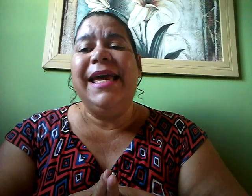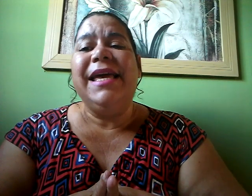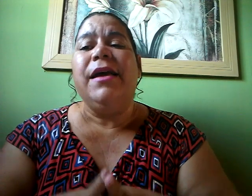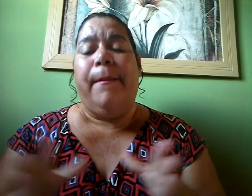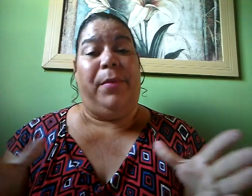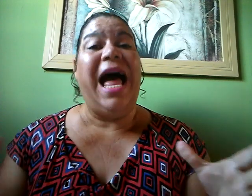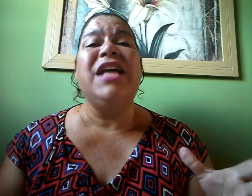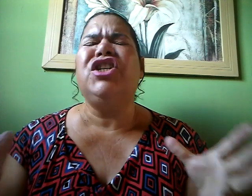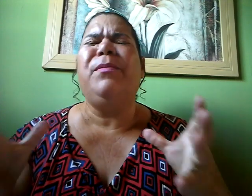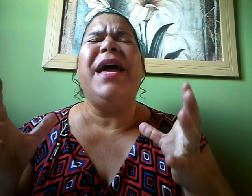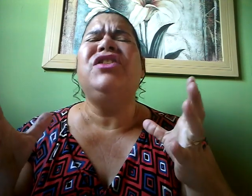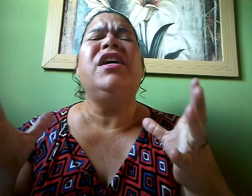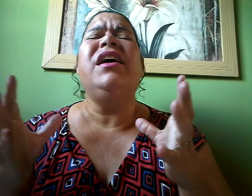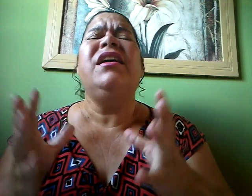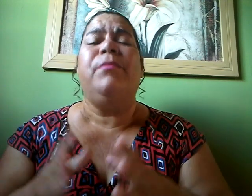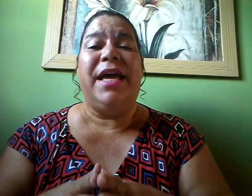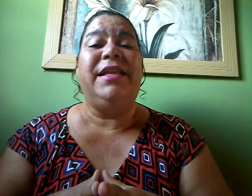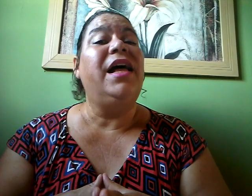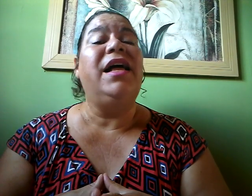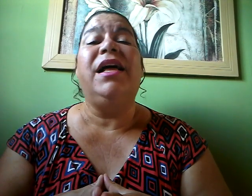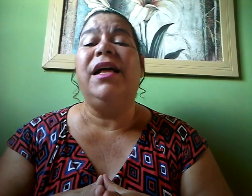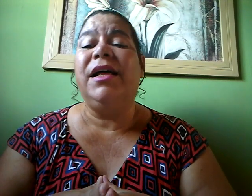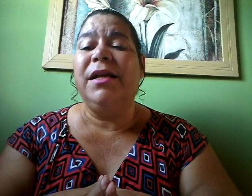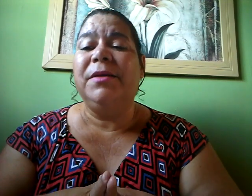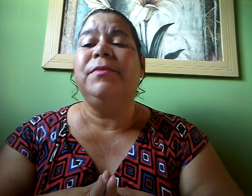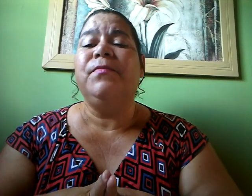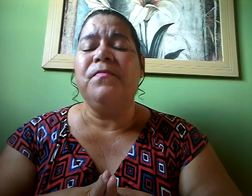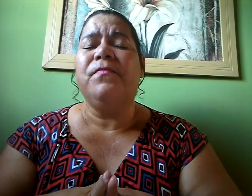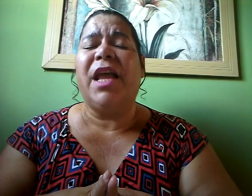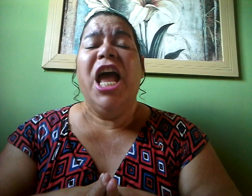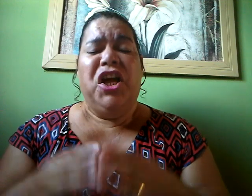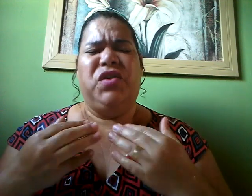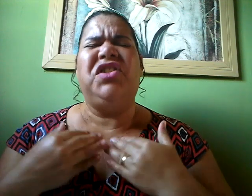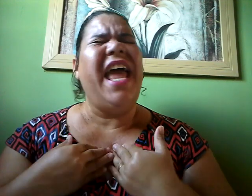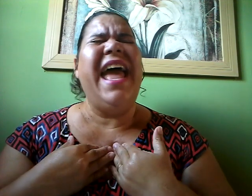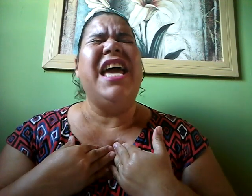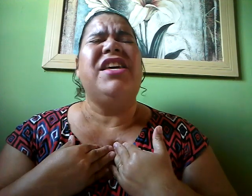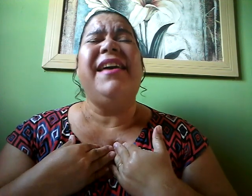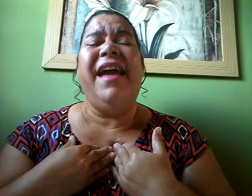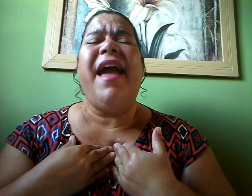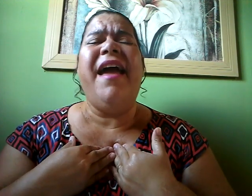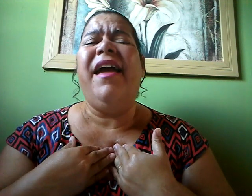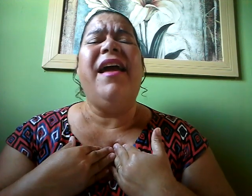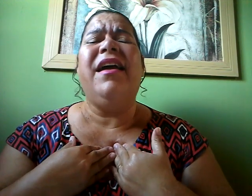Pra te pedir perdão Eu sei que errei